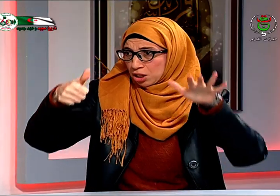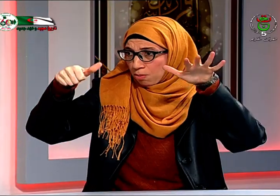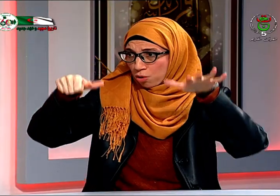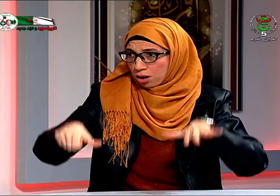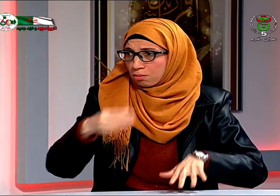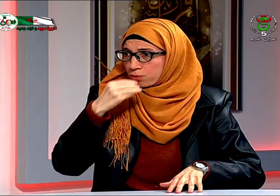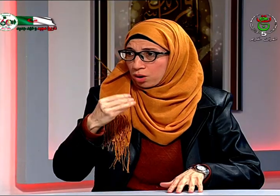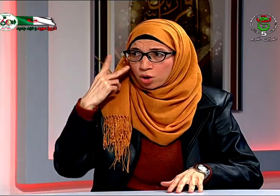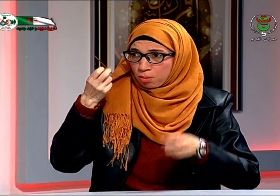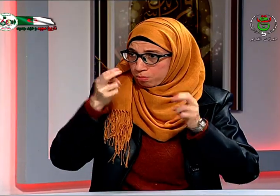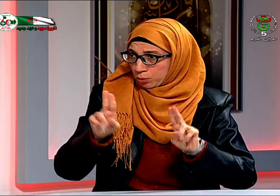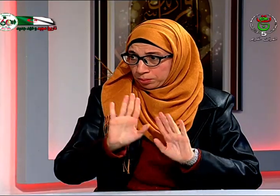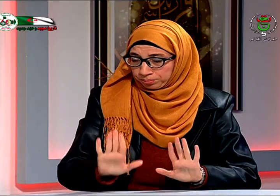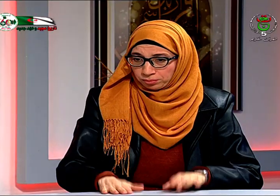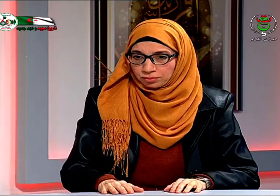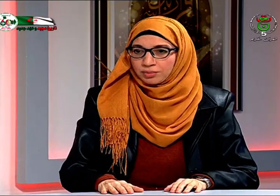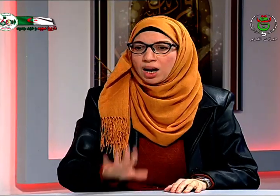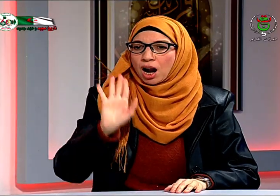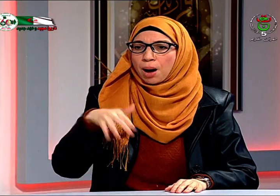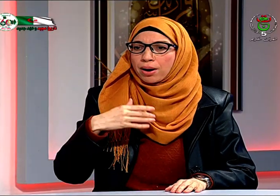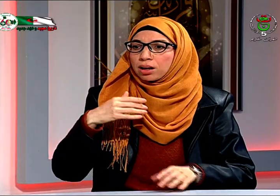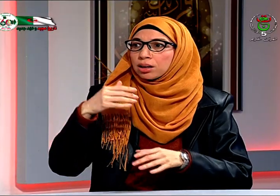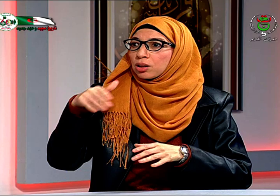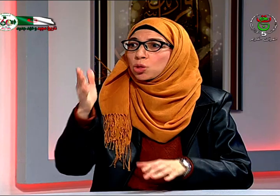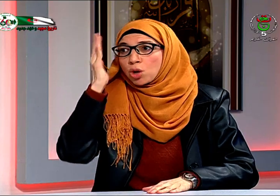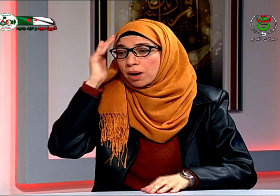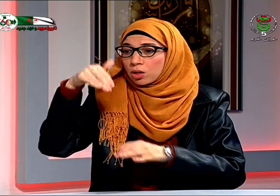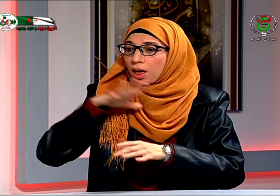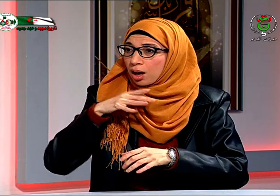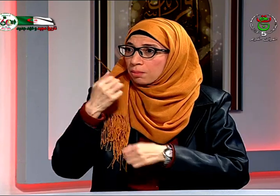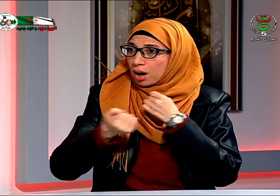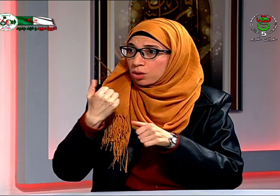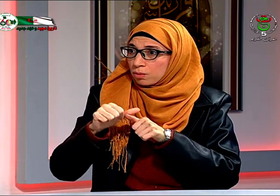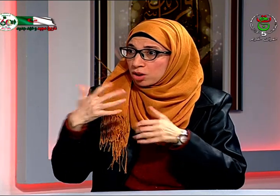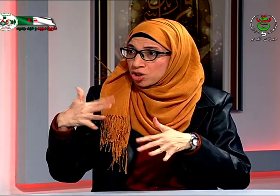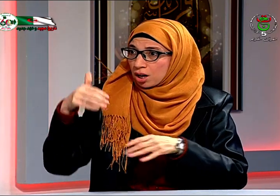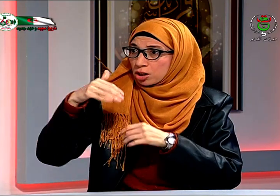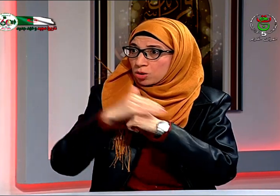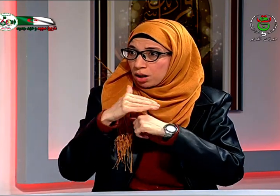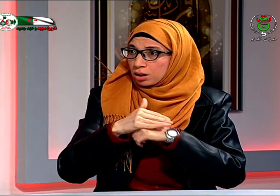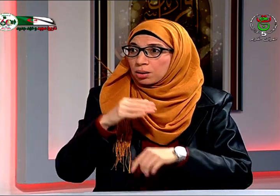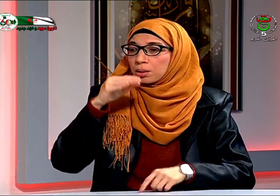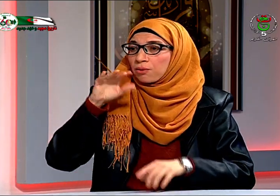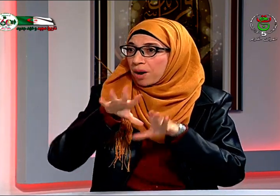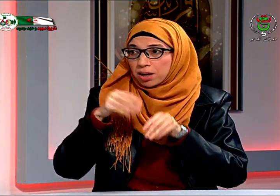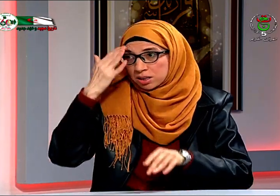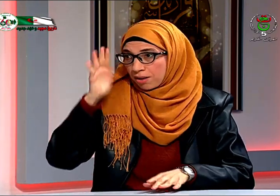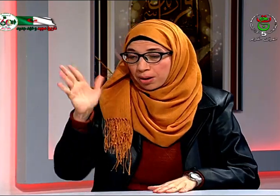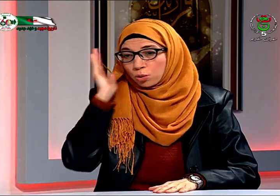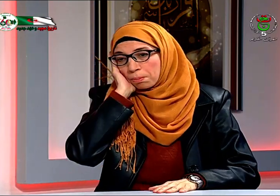عاديين كنت في خلال ستة أشهر الأولى كنت عادي يعني لم أكن لدي